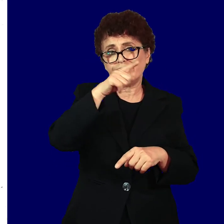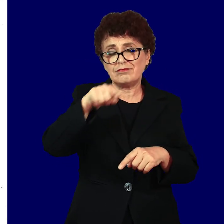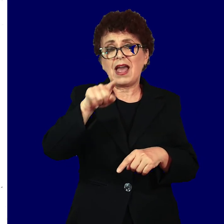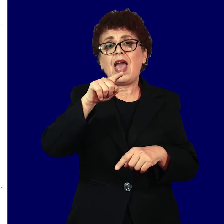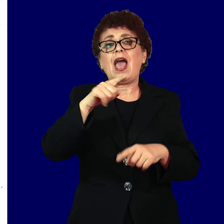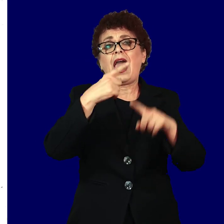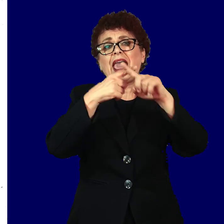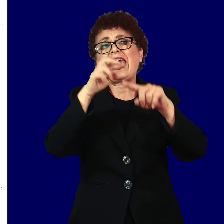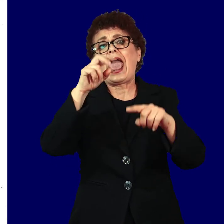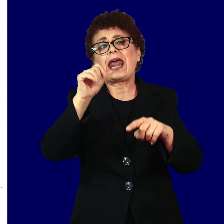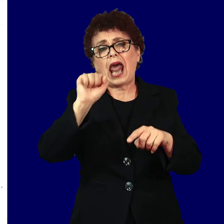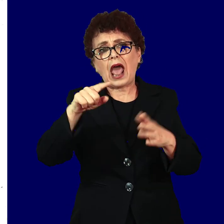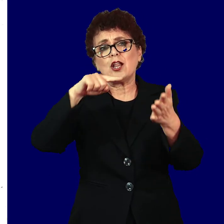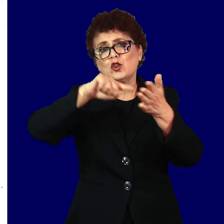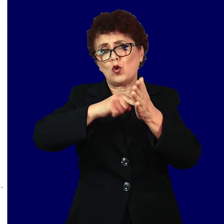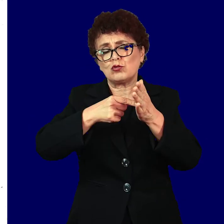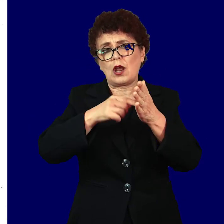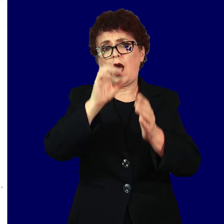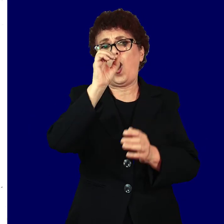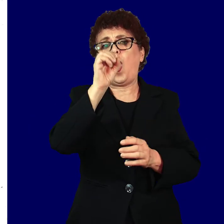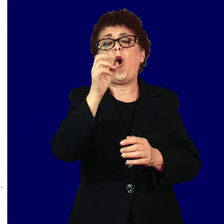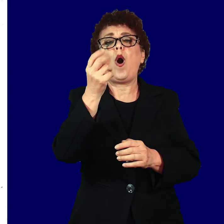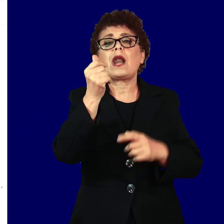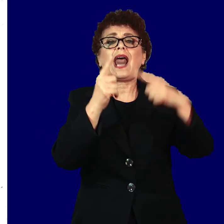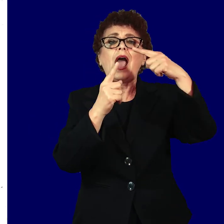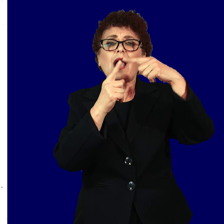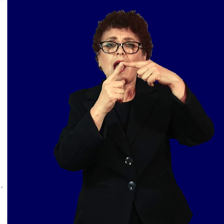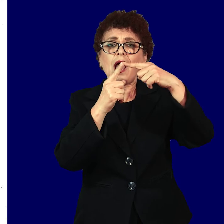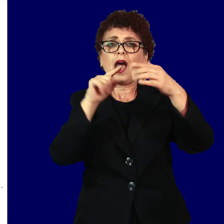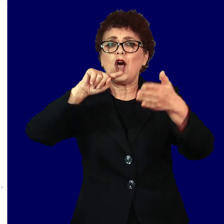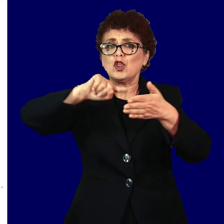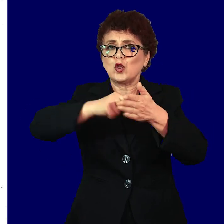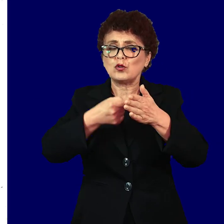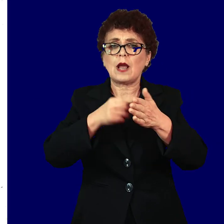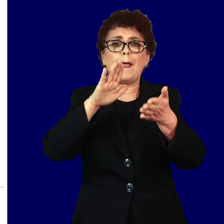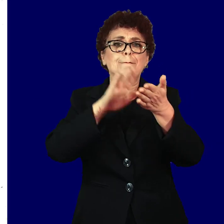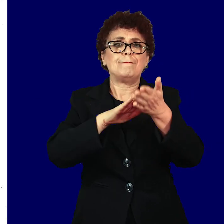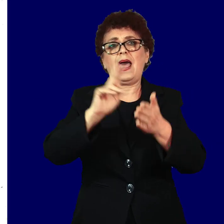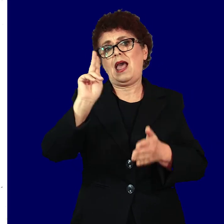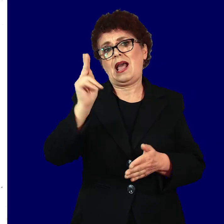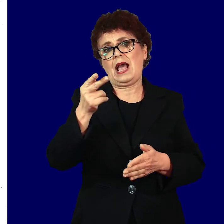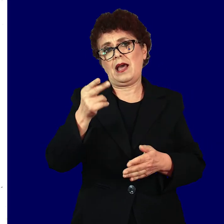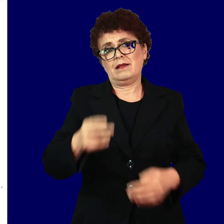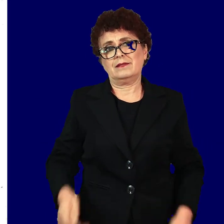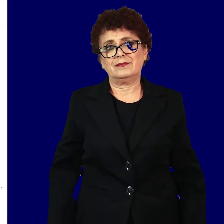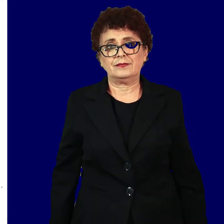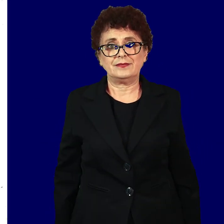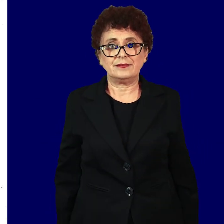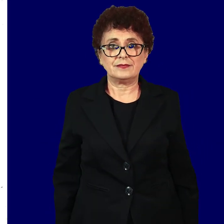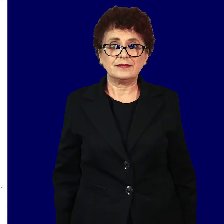хера.орг.мк Макка